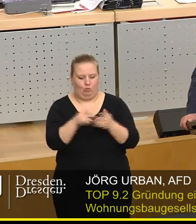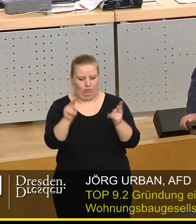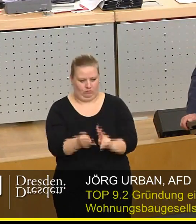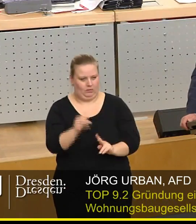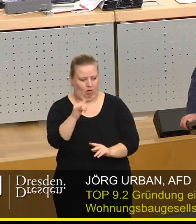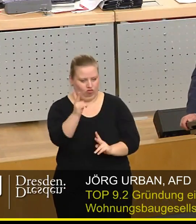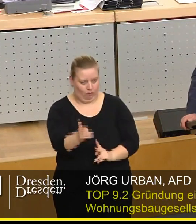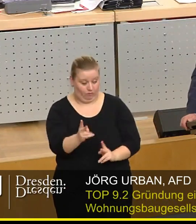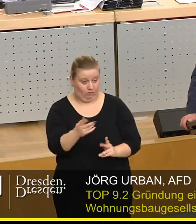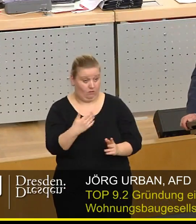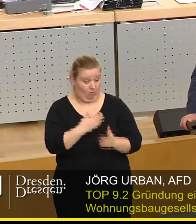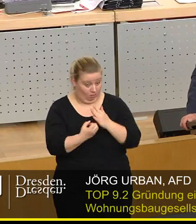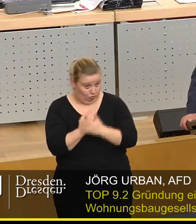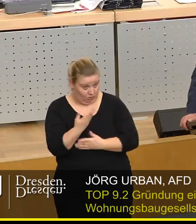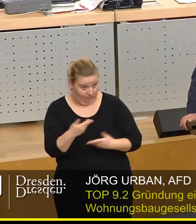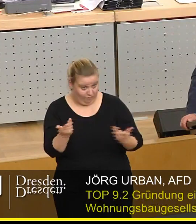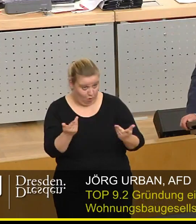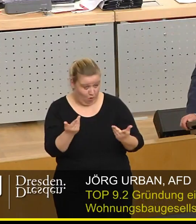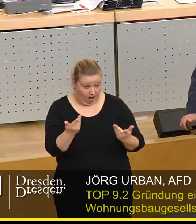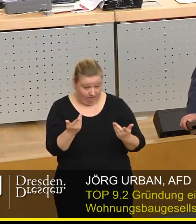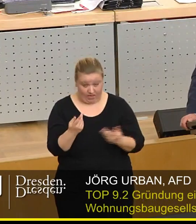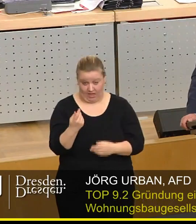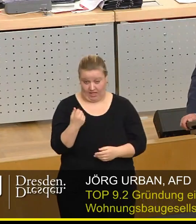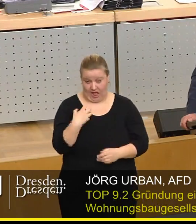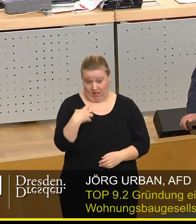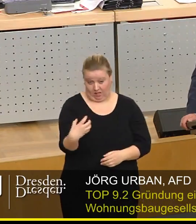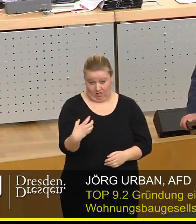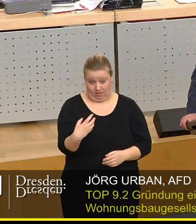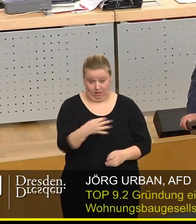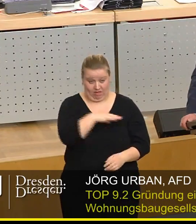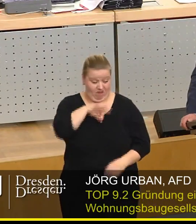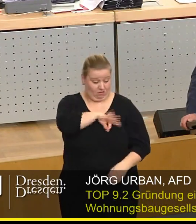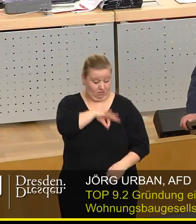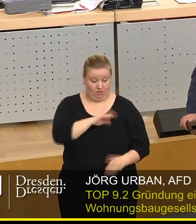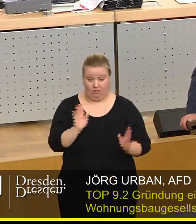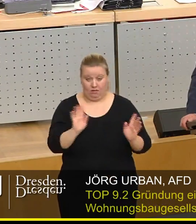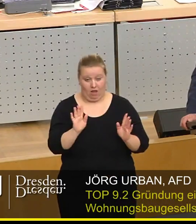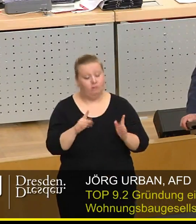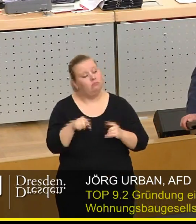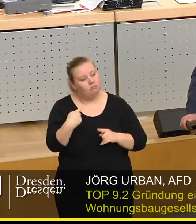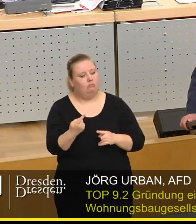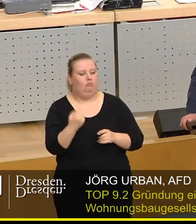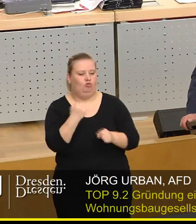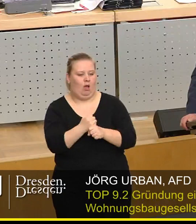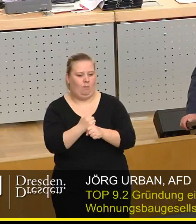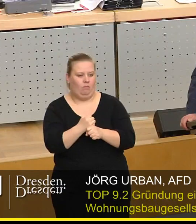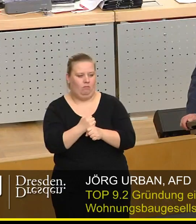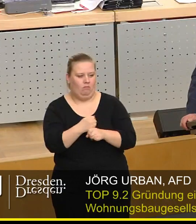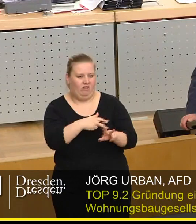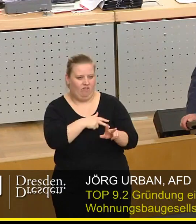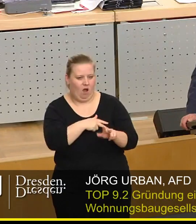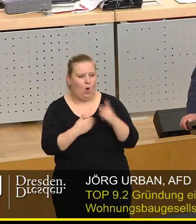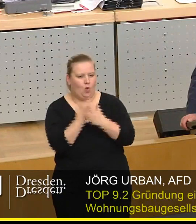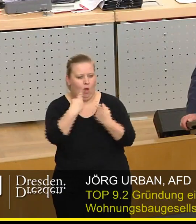Ursachen hierfür liegen eben nicht bei den bösen oder geldgeilen Privatinvestoren, sondern in erster Linie an den deutlich